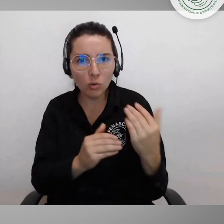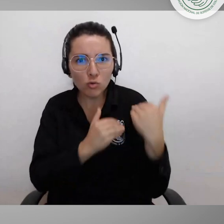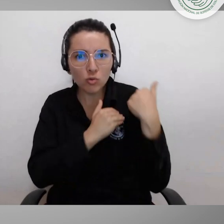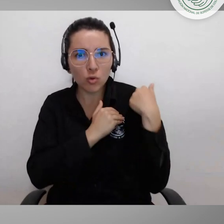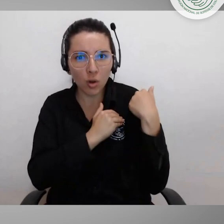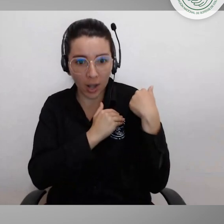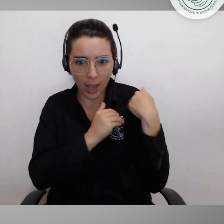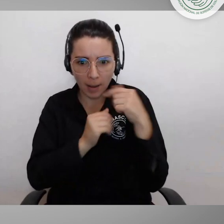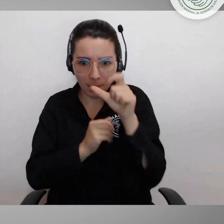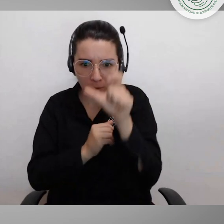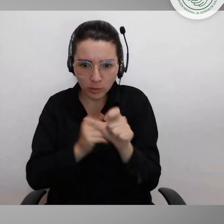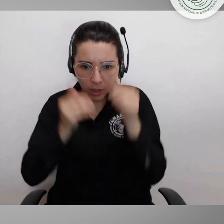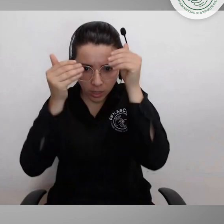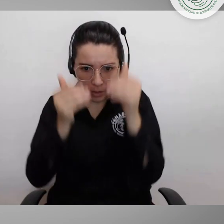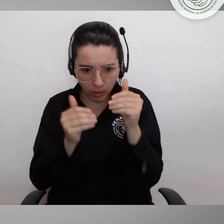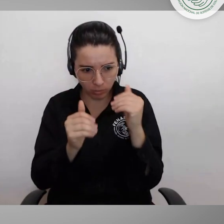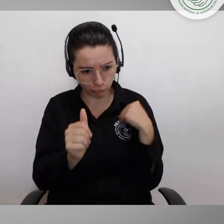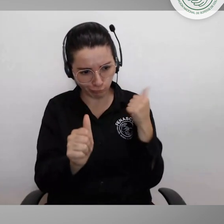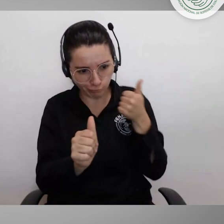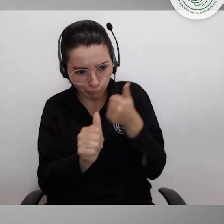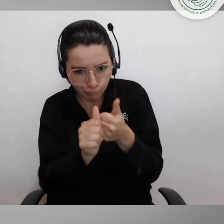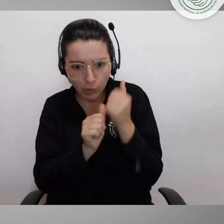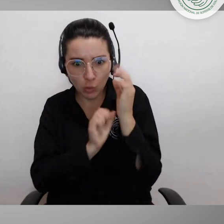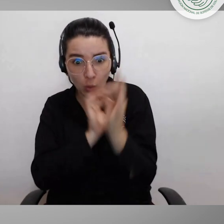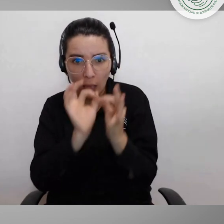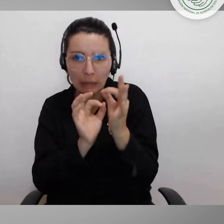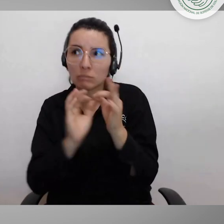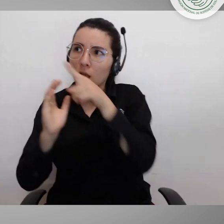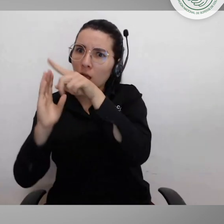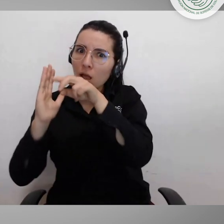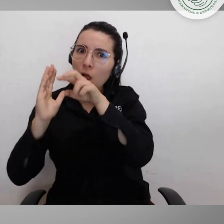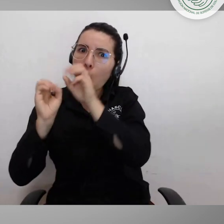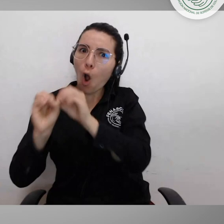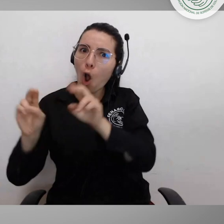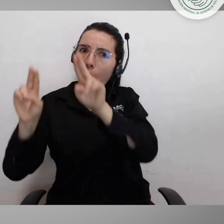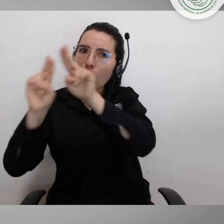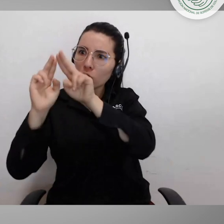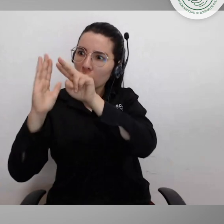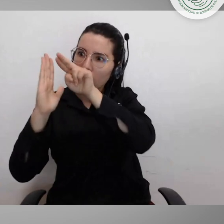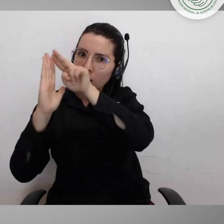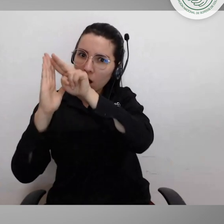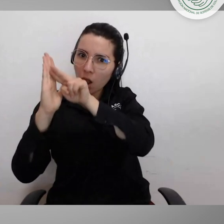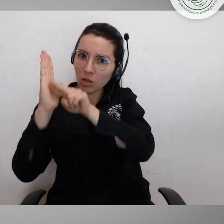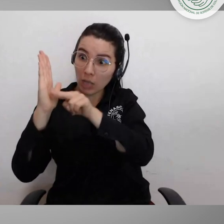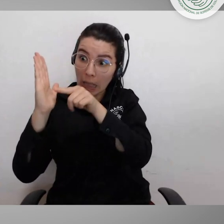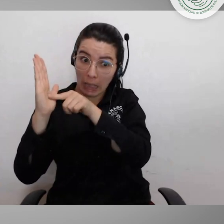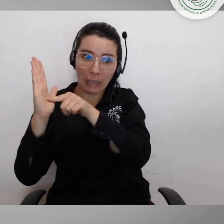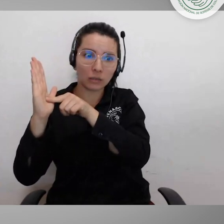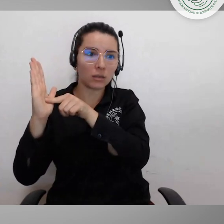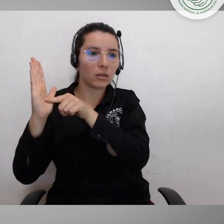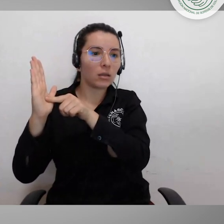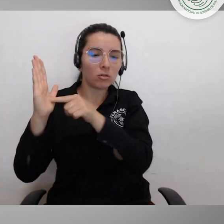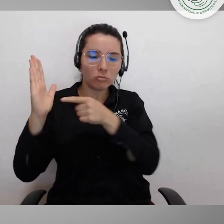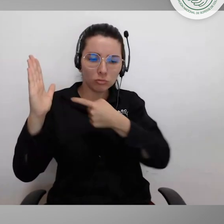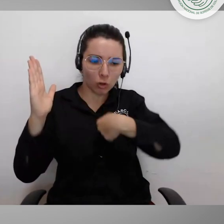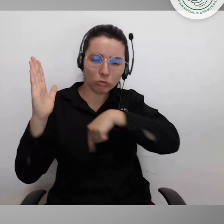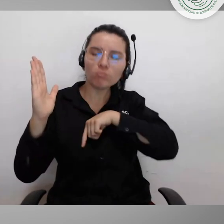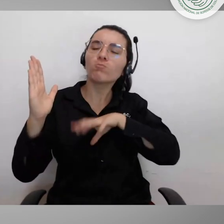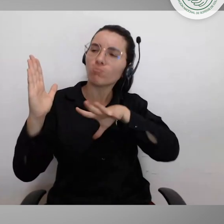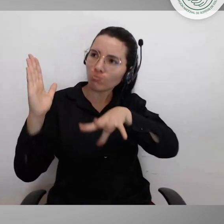Unidas para el reconocimiento de las personas cuidadoras. Y eso es muy importante,